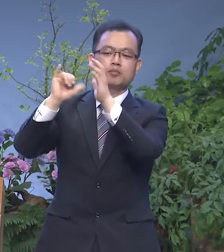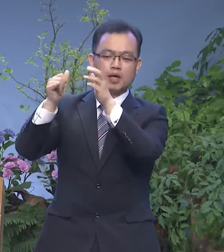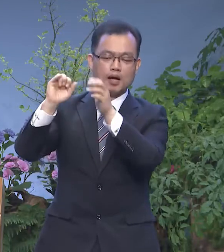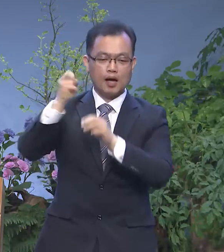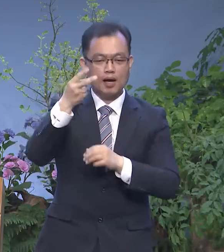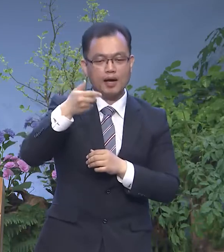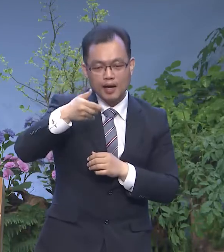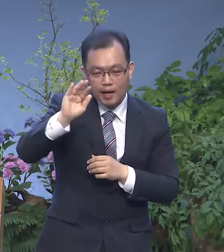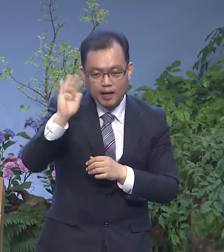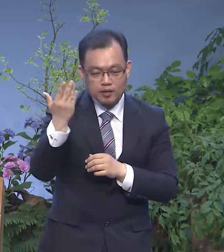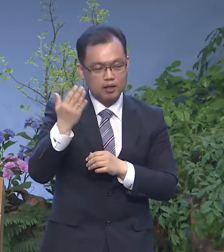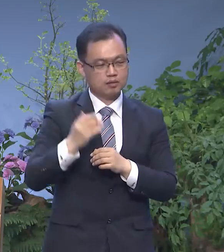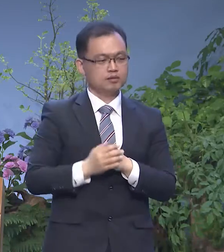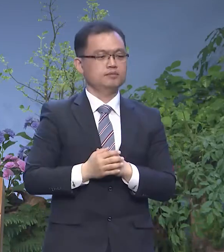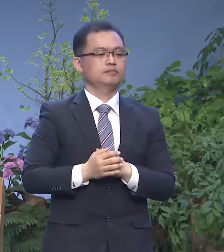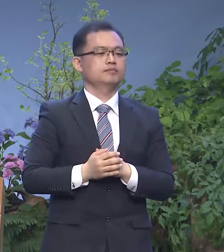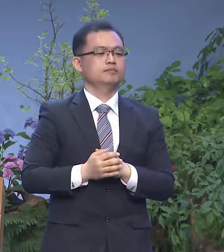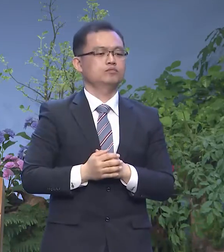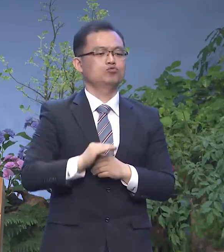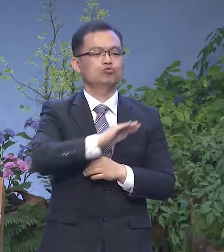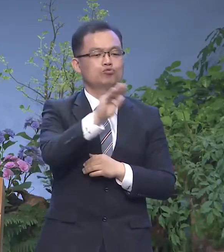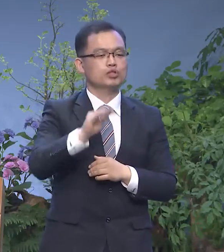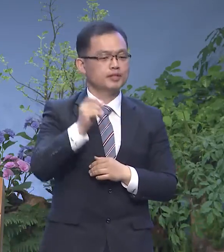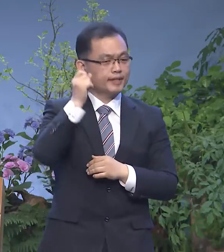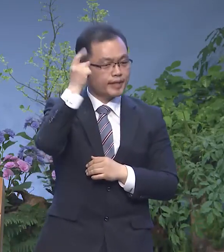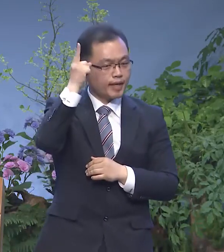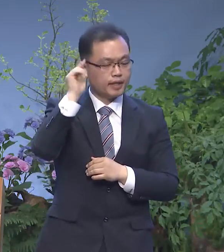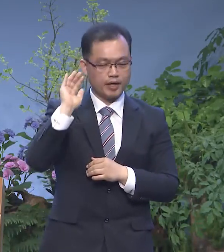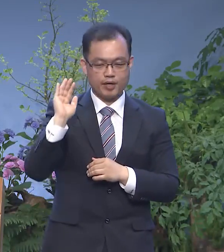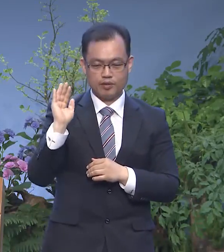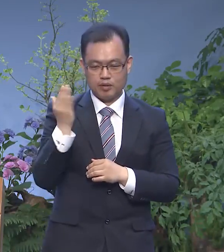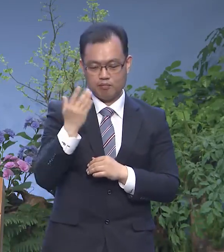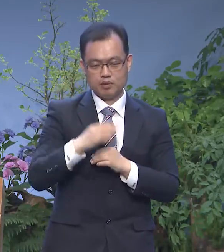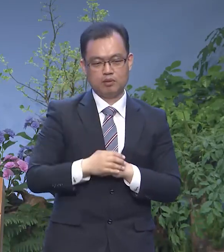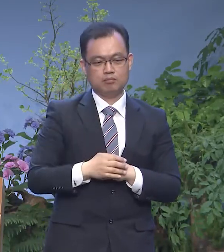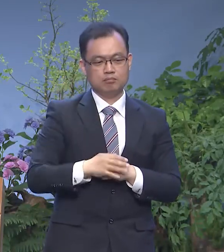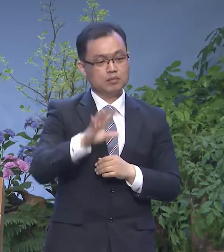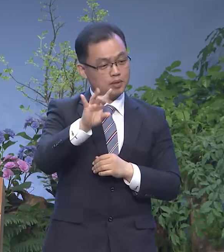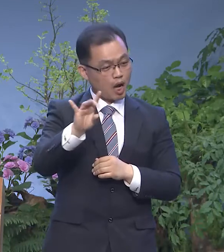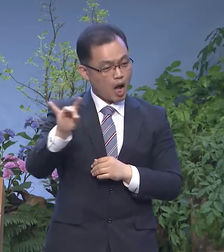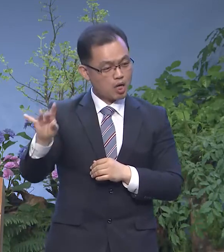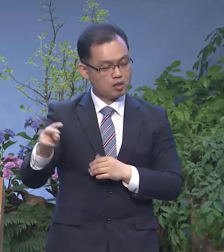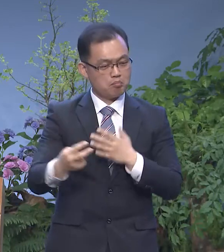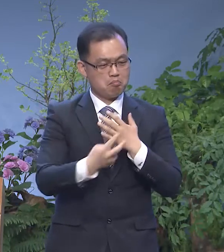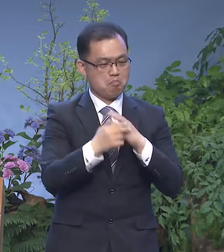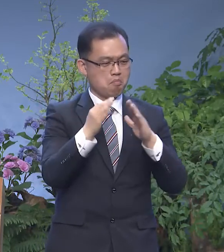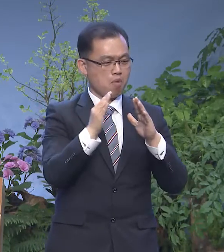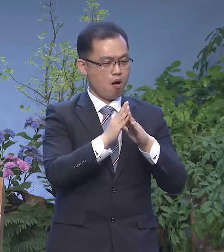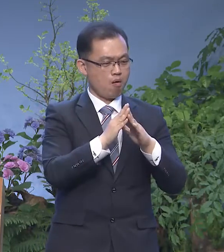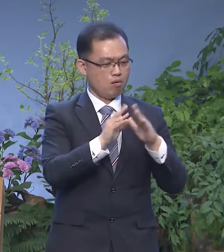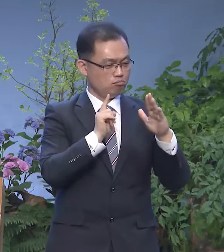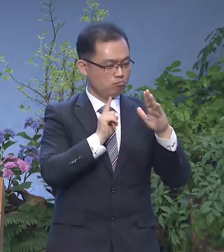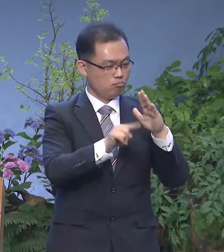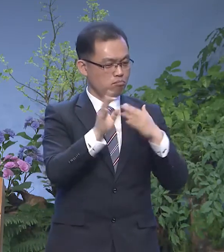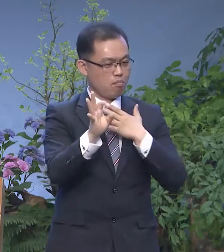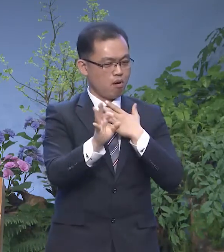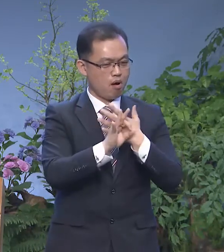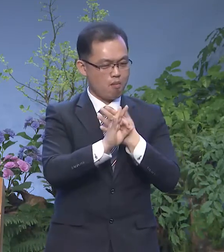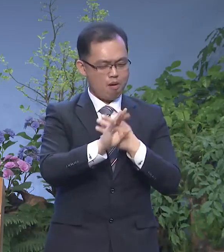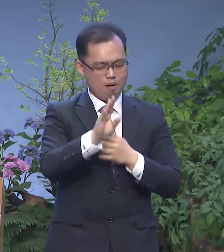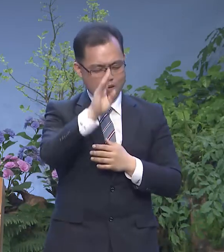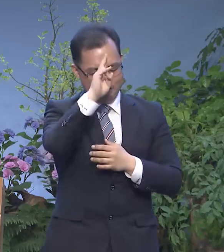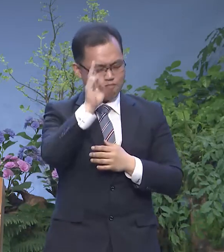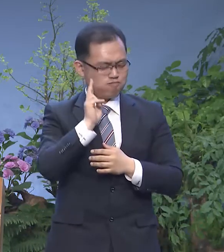존재임을 우리는 깨달아야 되는 것입니다 가끔 병원을 신방에 보면요 중병에 걸려있는 성도들의